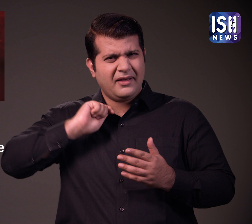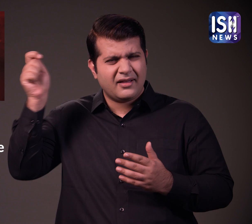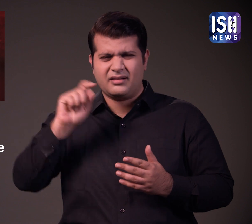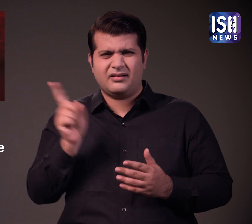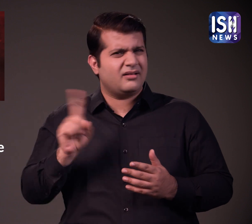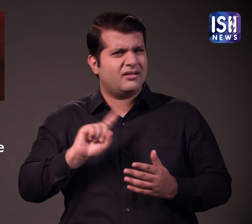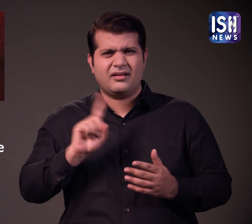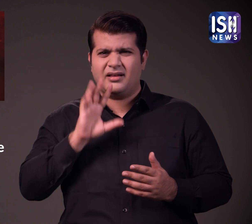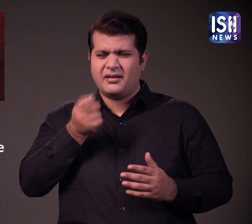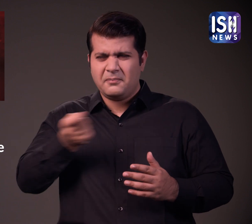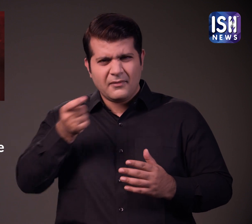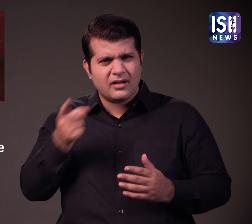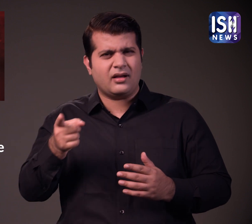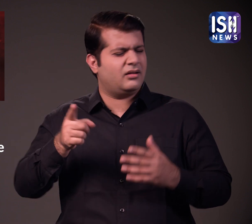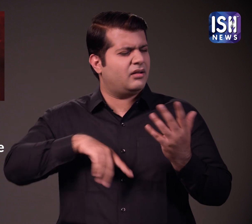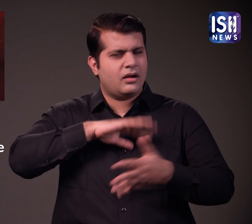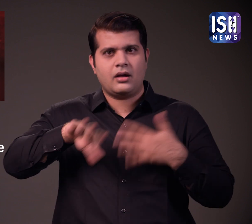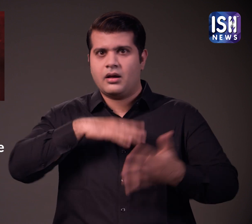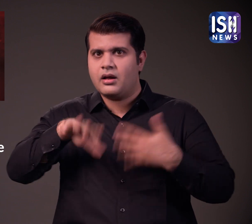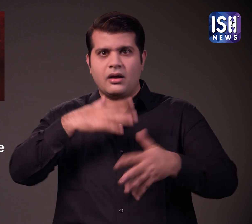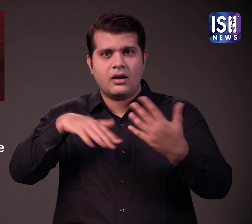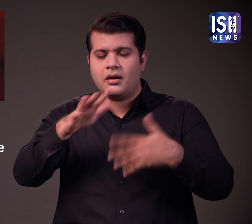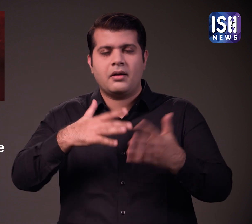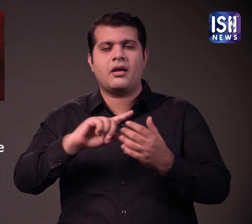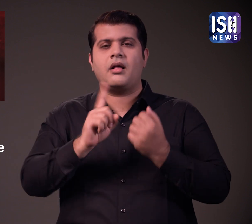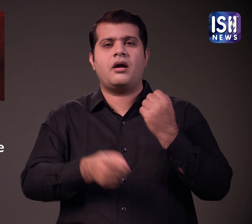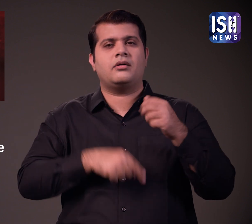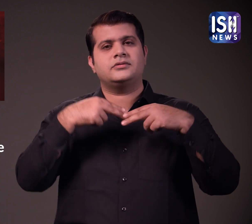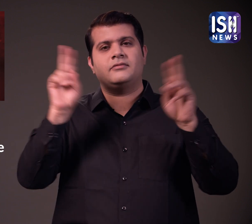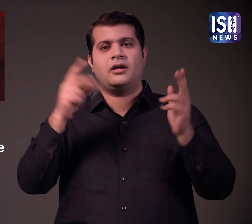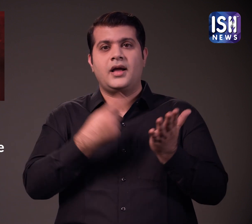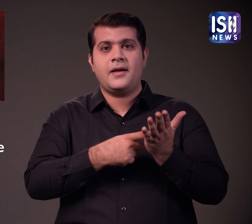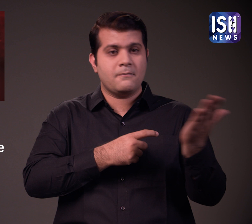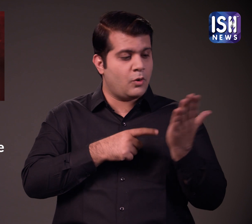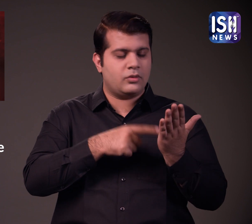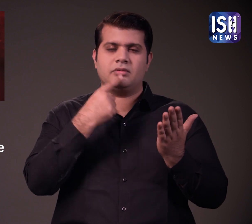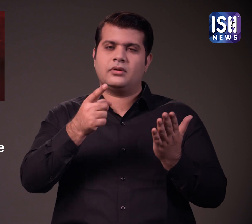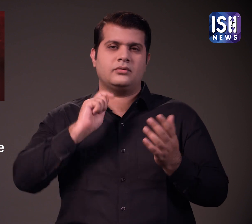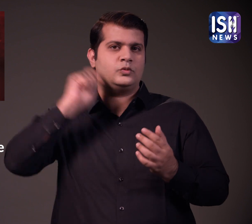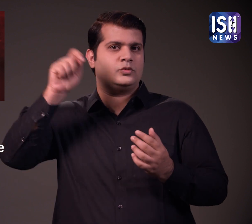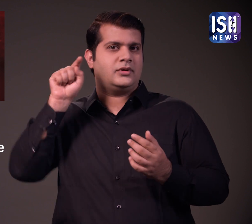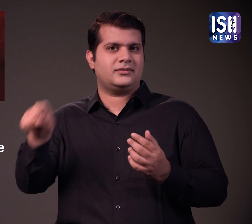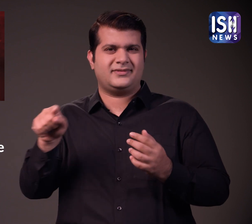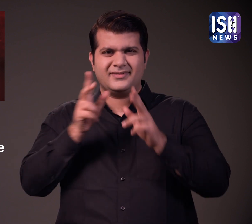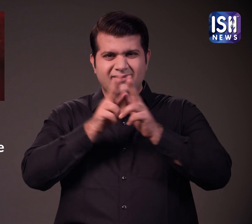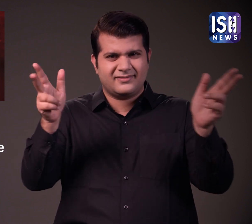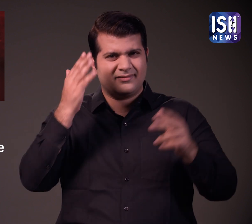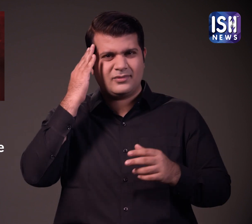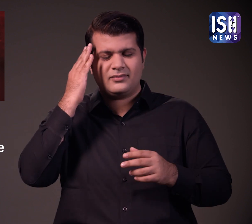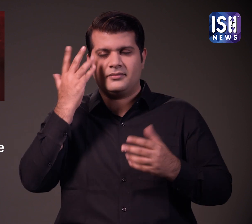आरोप लगाया गया कि उनकी मौत आत्महत्या नहीं बलकि हत्या है हाला कि अंतिम रिपोर्ट में दावा किया गया कि यह आत्महत्या थी इसके बारे में हमने आपको